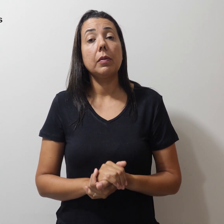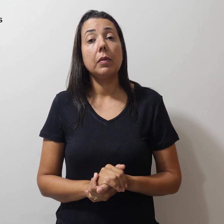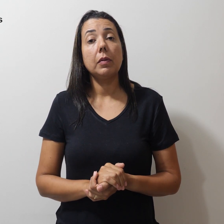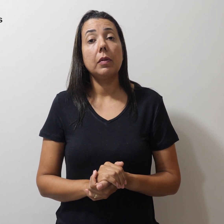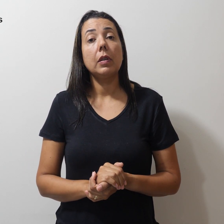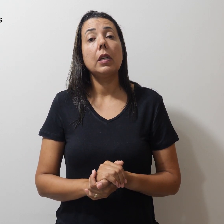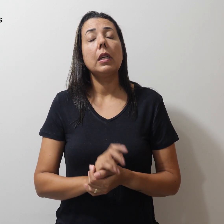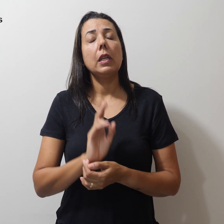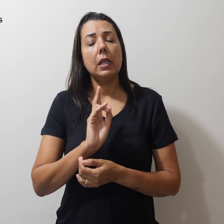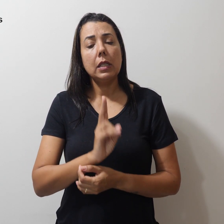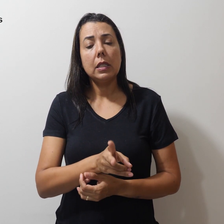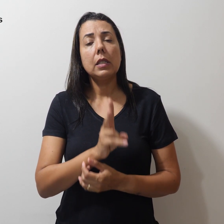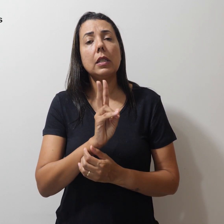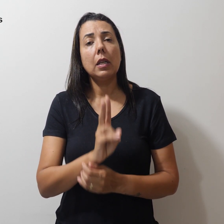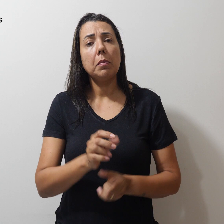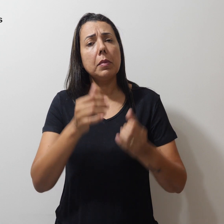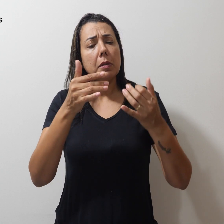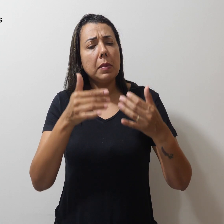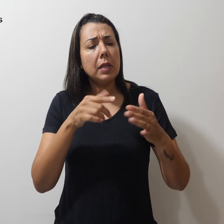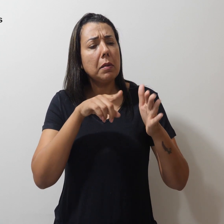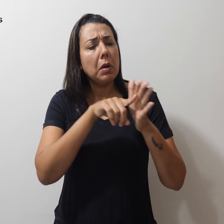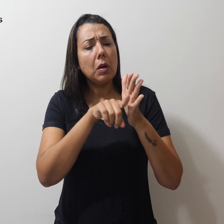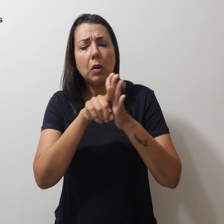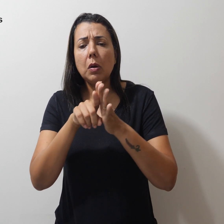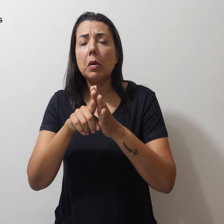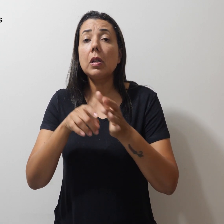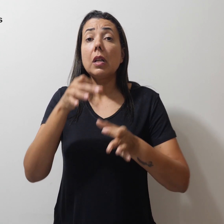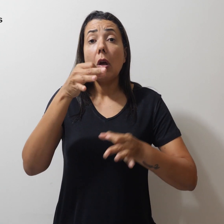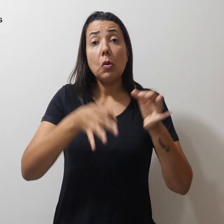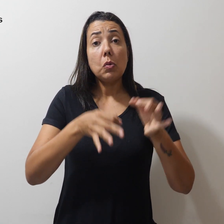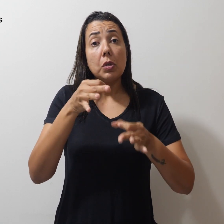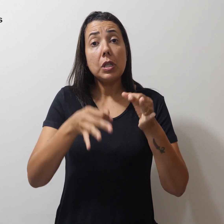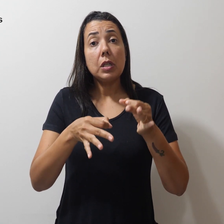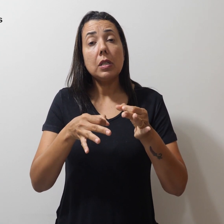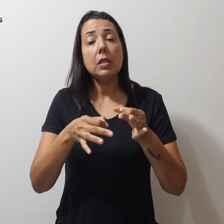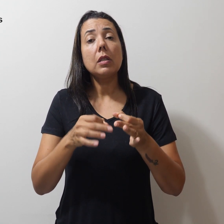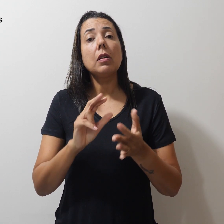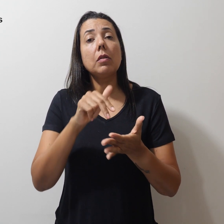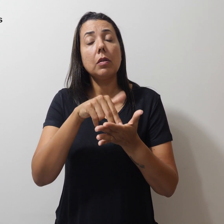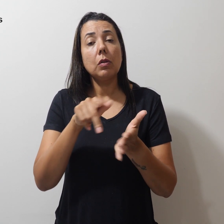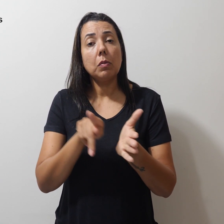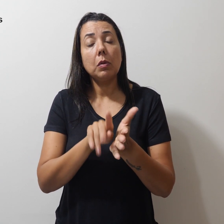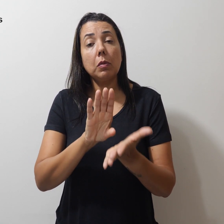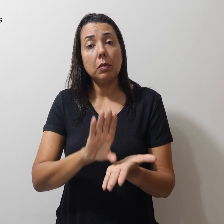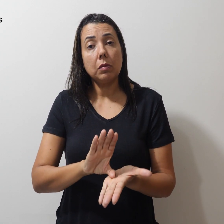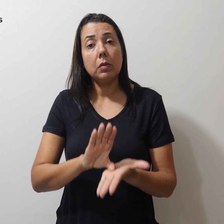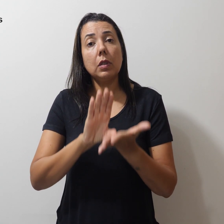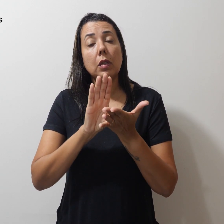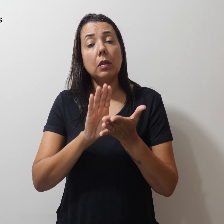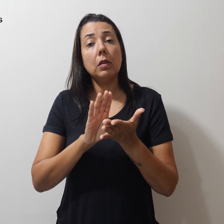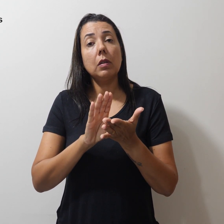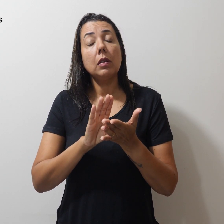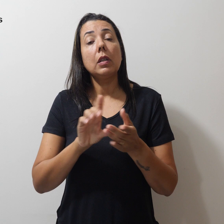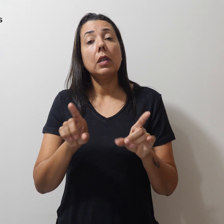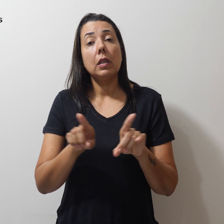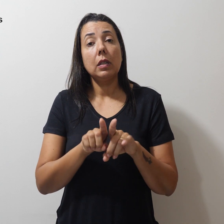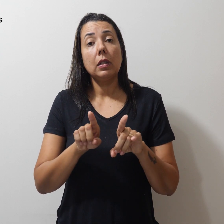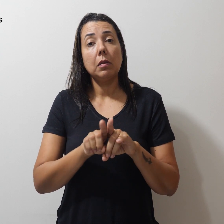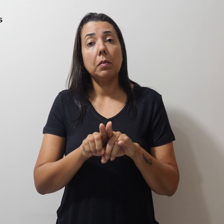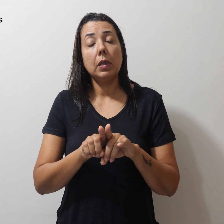historicamente questionando na Justiça a postura do Conselho. Além de a LDB